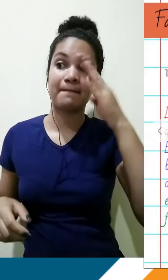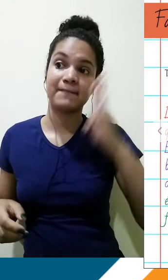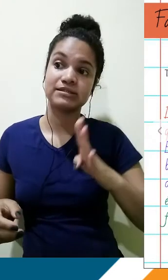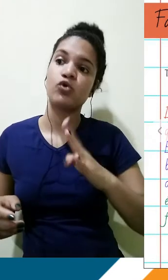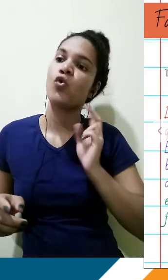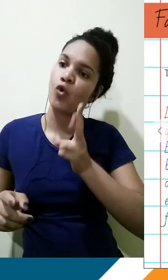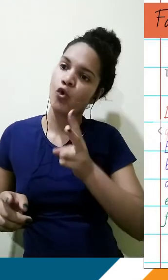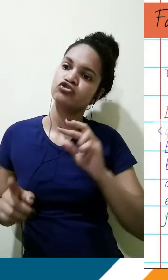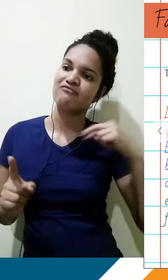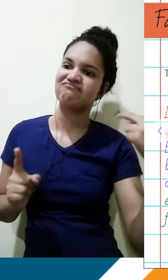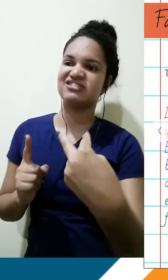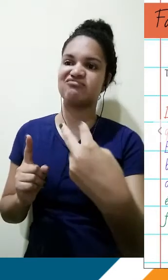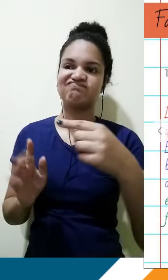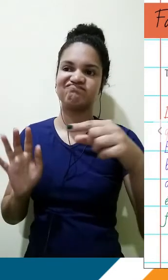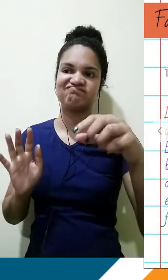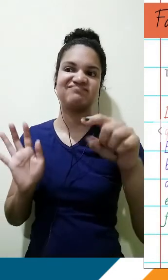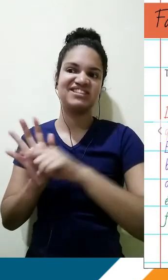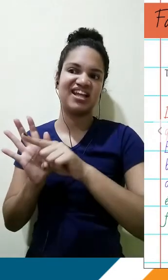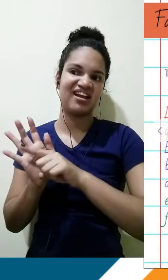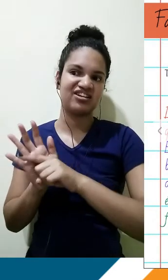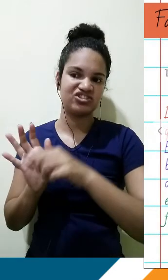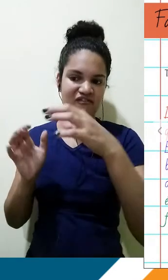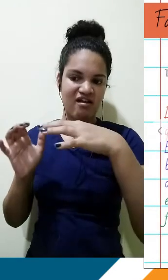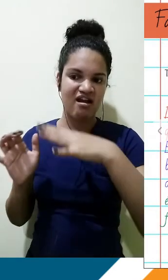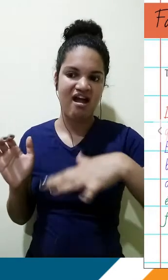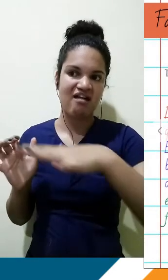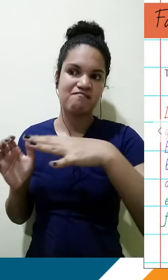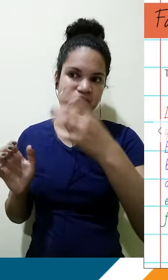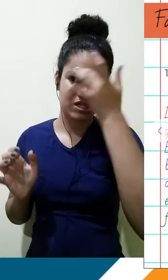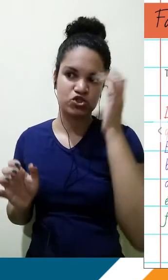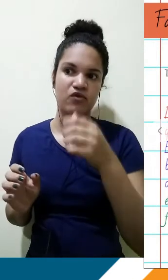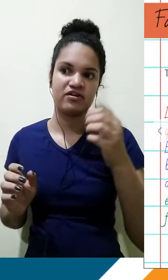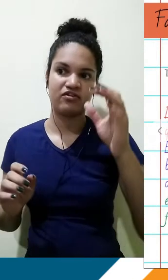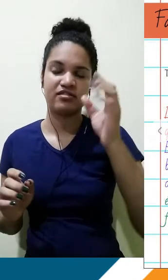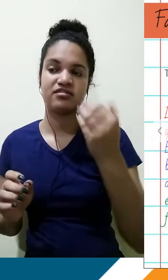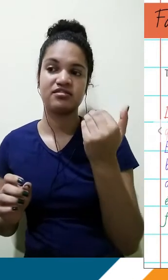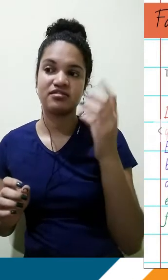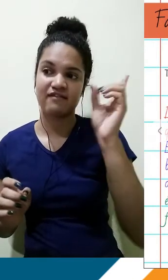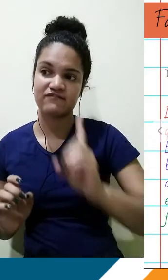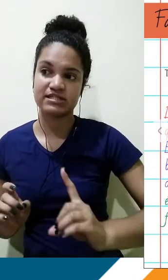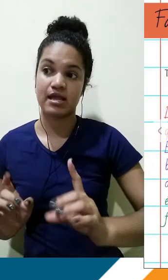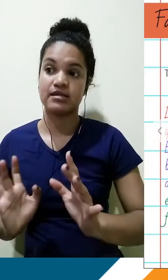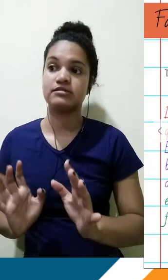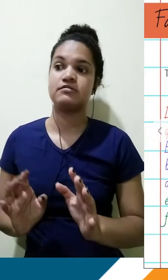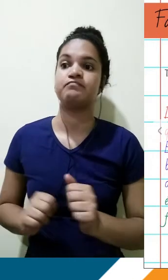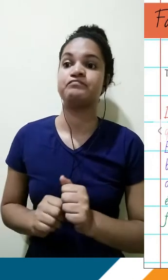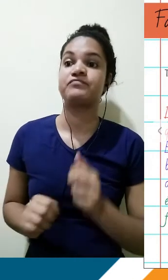os autistas, prejudicando assim a inclusão social desse grupo. Nesse sentido, é fundamental analisar as causas que fomentam esse desafio para,